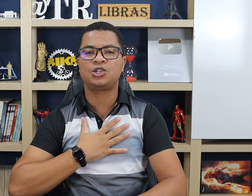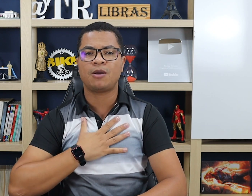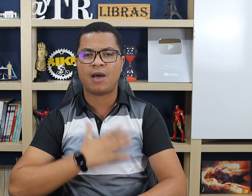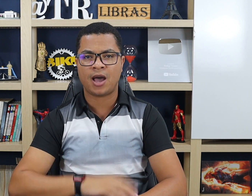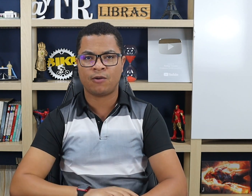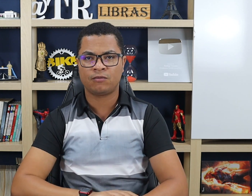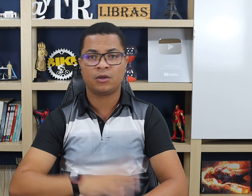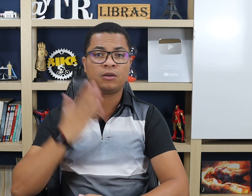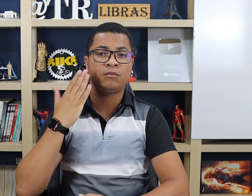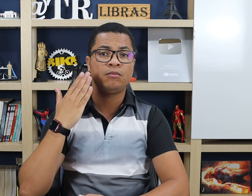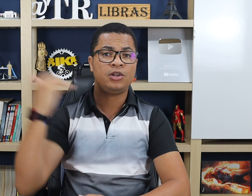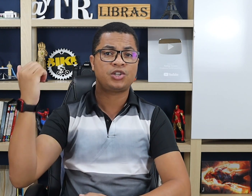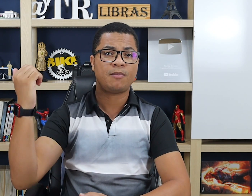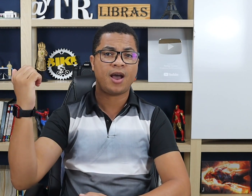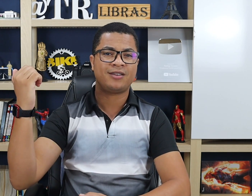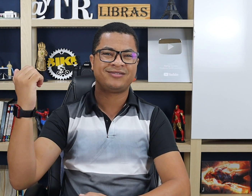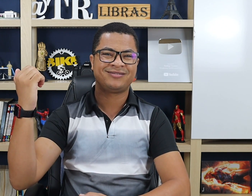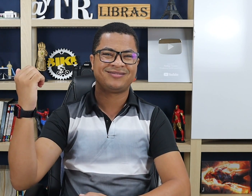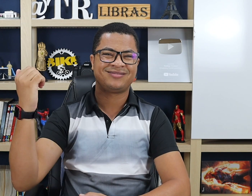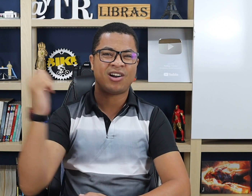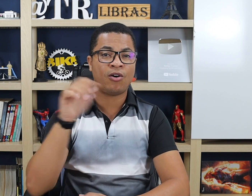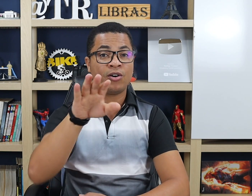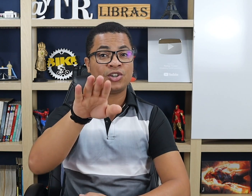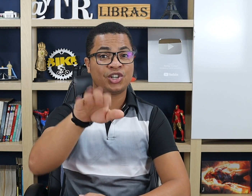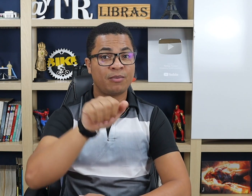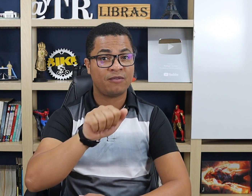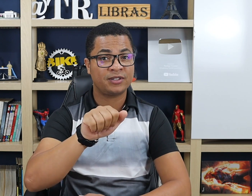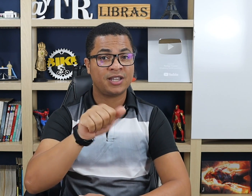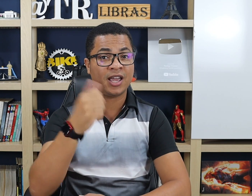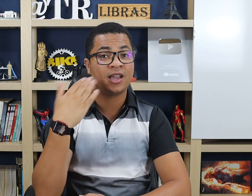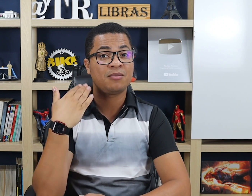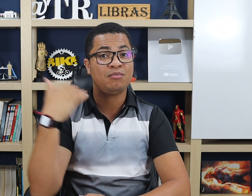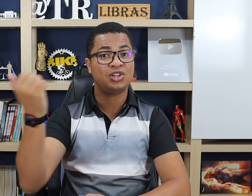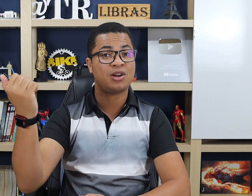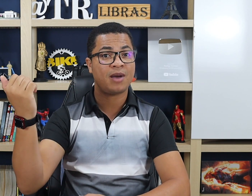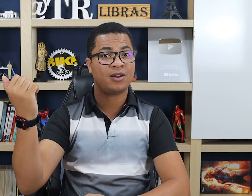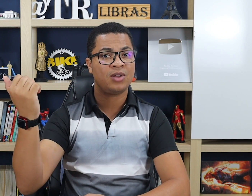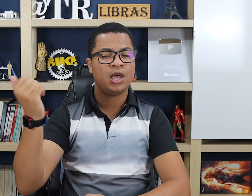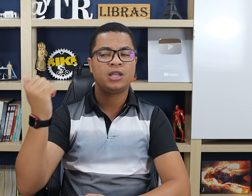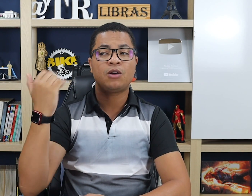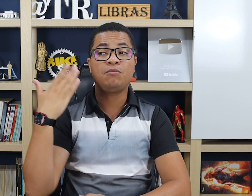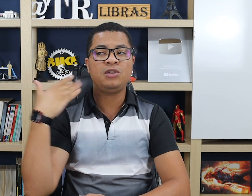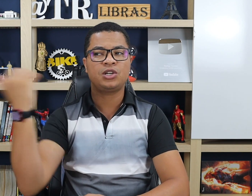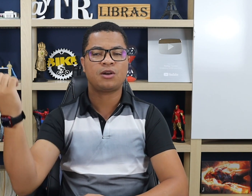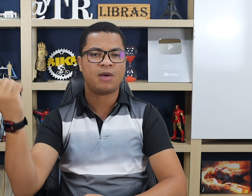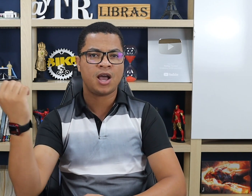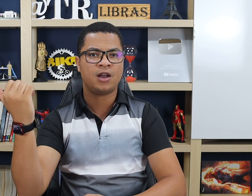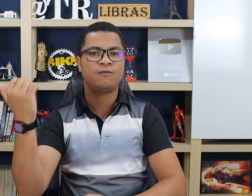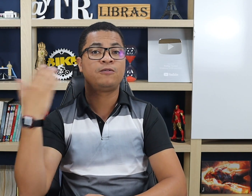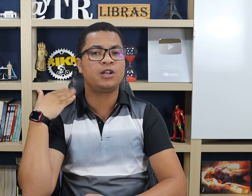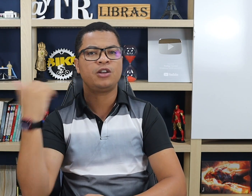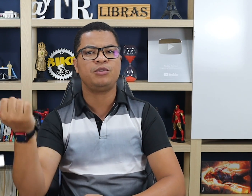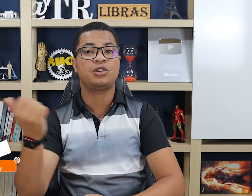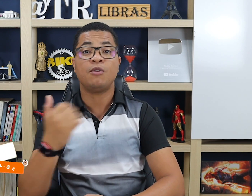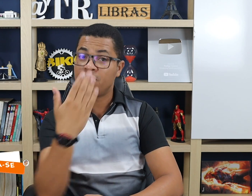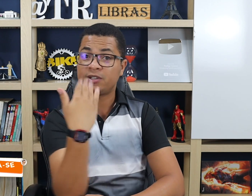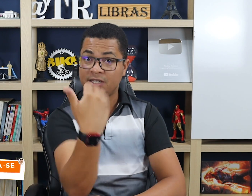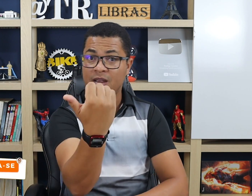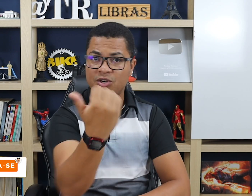chamaram, me chamaram. Ó, chamei você, me chamaram. Então, me chamaram, fulano me chamou, você me